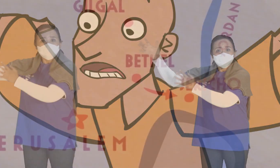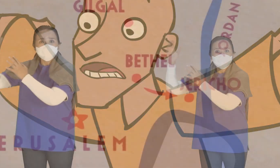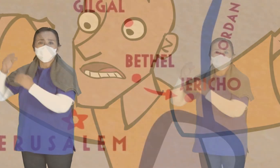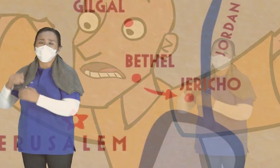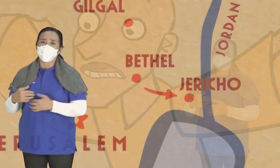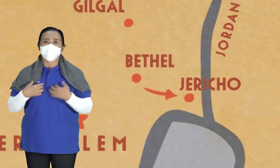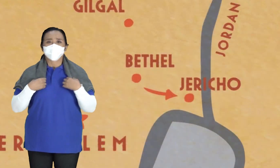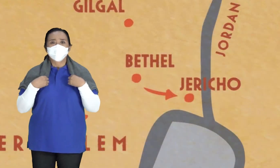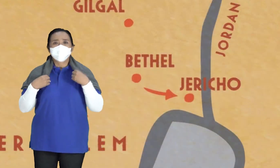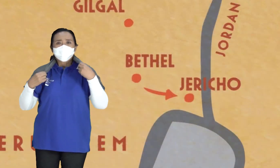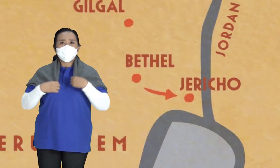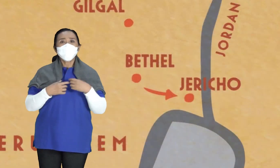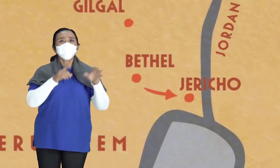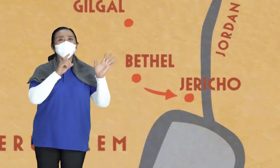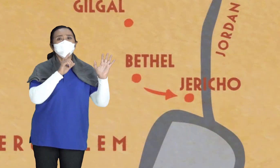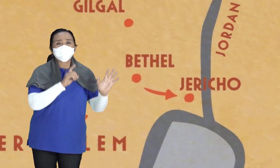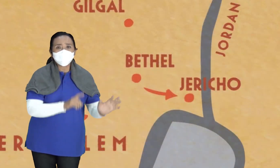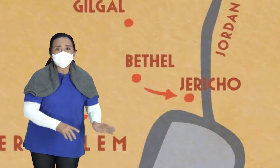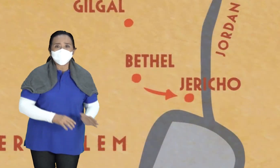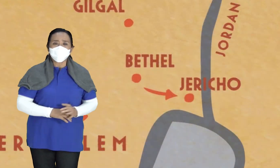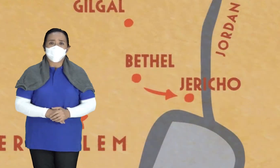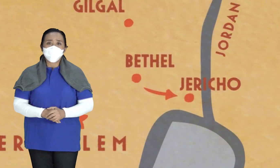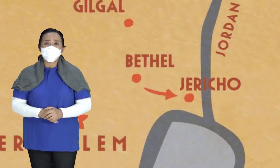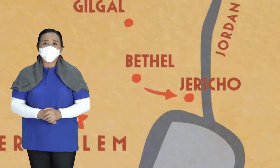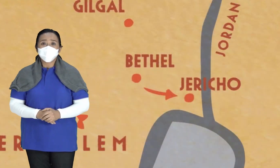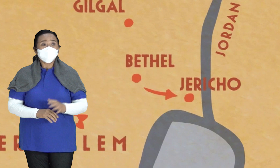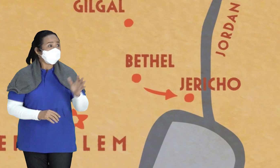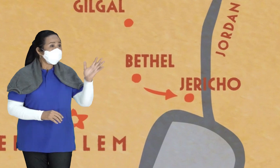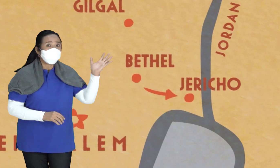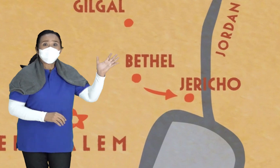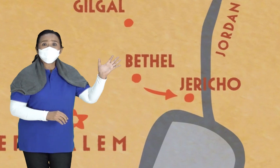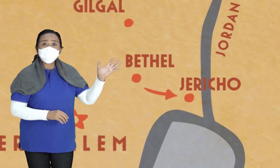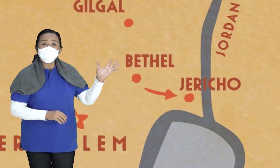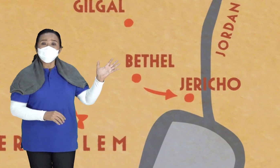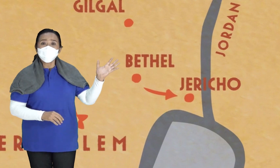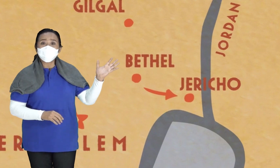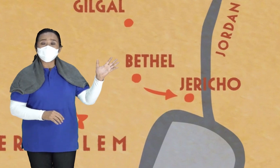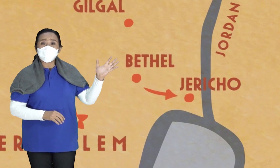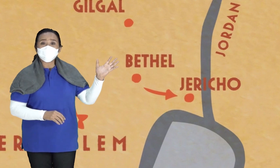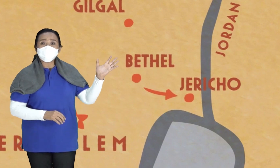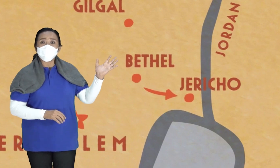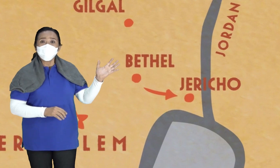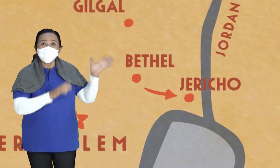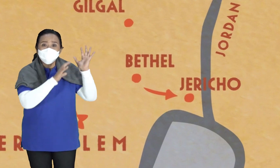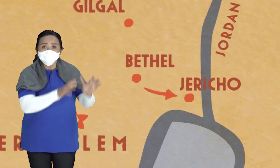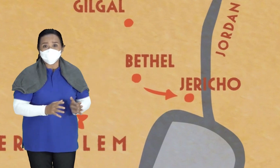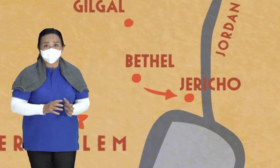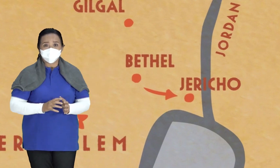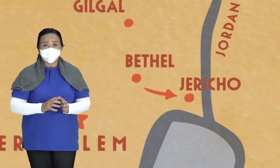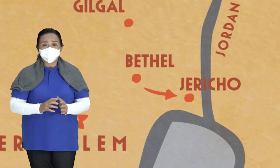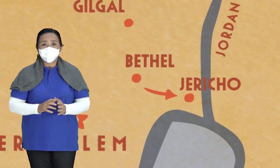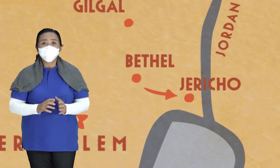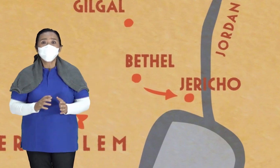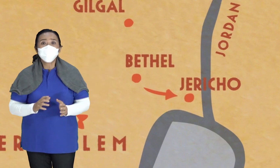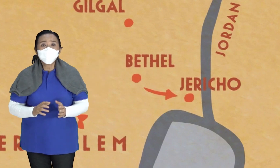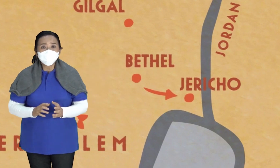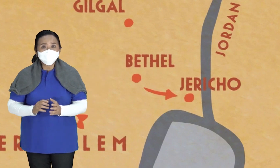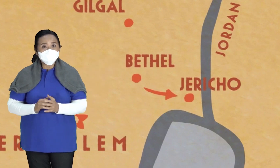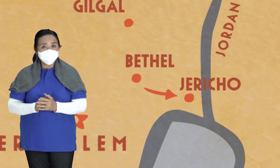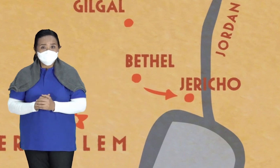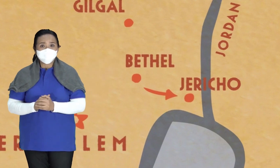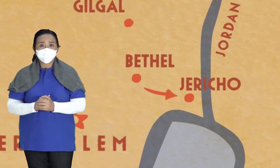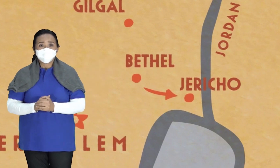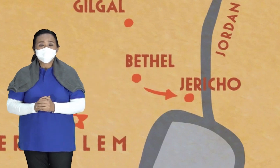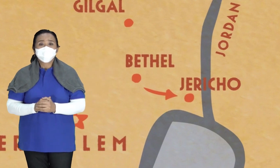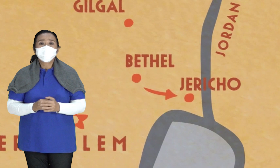Yeriko Sampai di kota Yeriko Eh ada lagi Beberapa orang Nabi datang Menemui